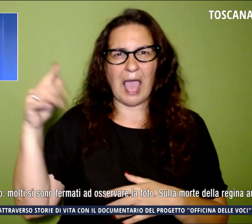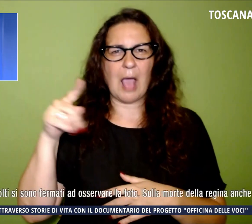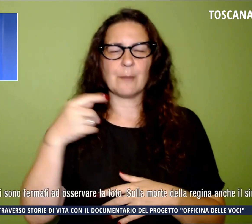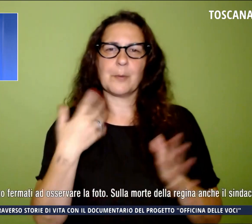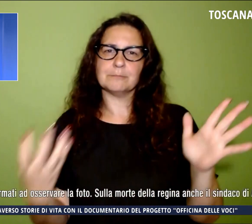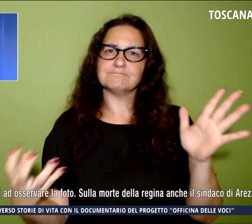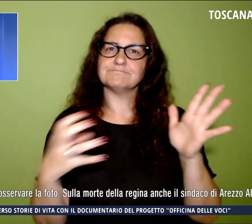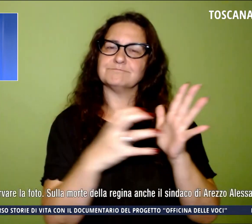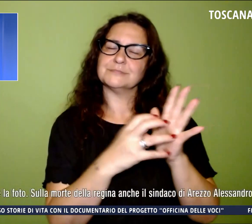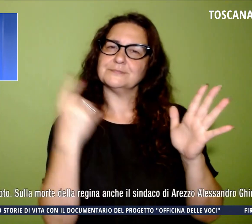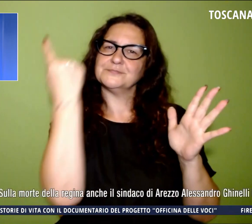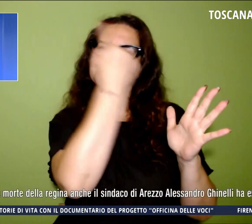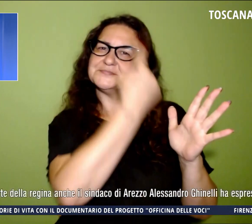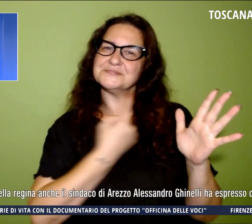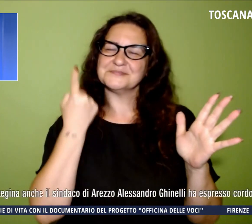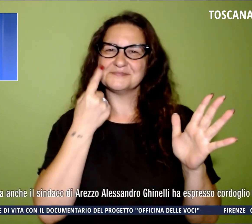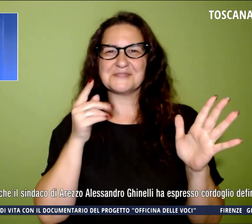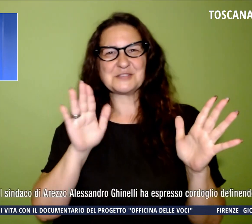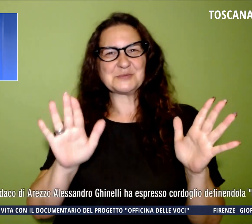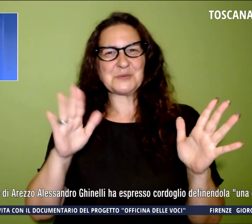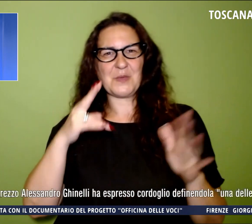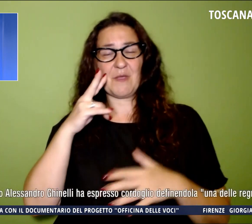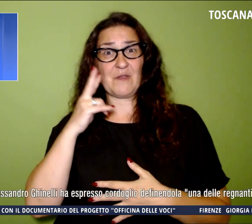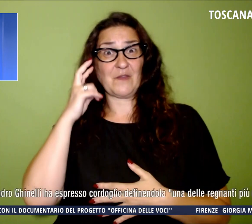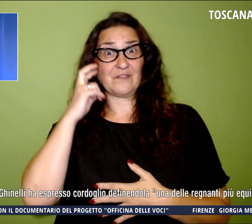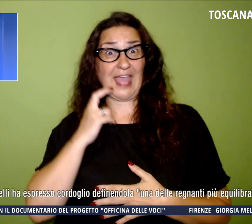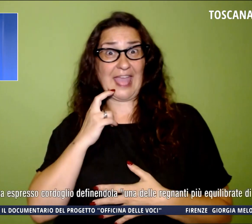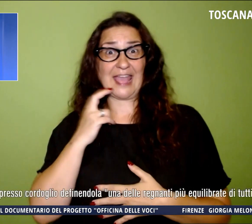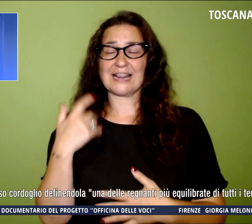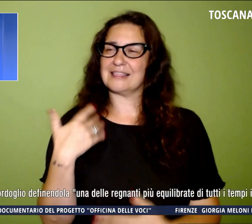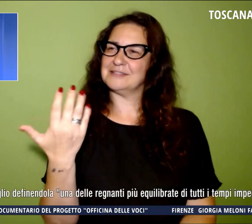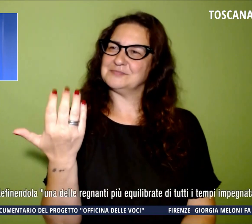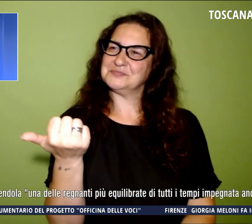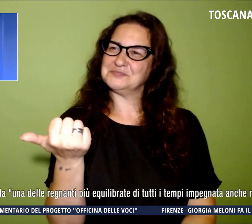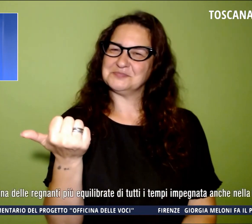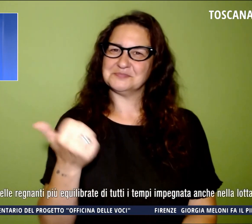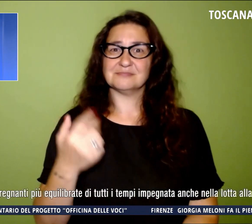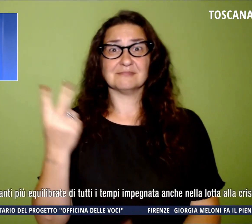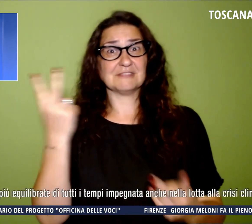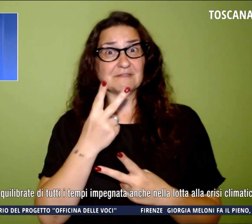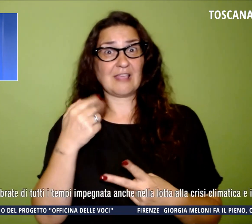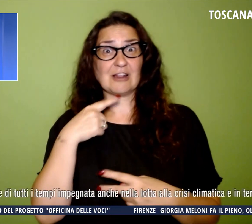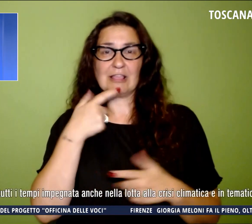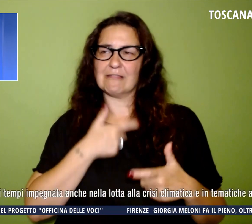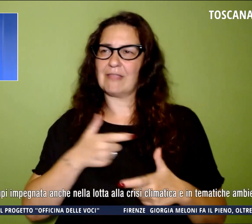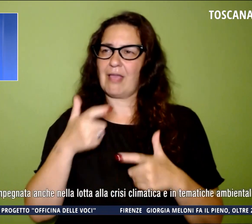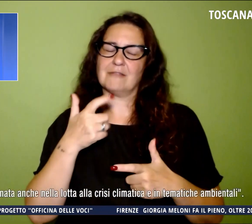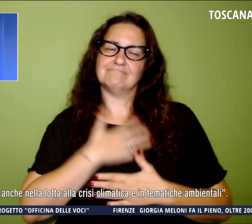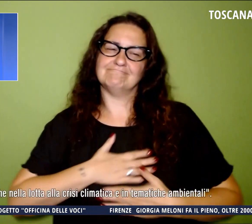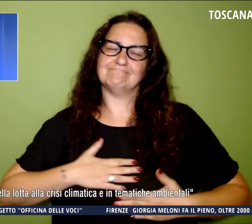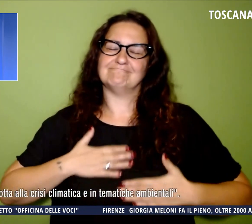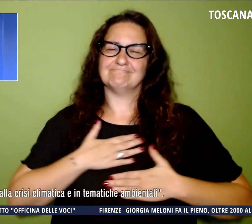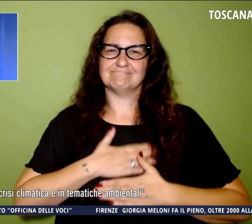Elisabetta in verde che saluta. Un'iniziativa che è stata molto apprezzata dai viaggiatori e dagli automobilisti in transito.